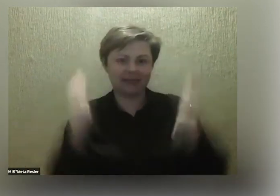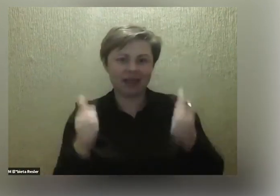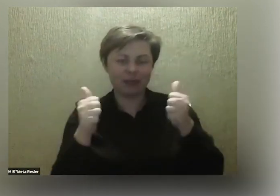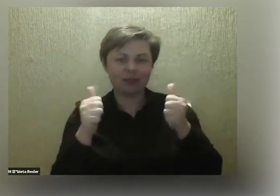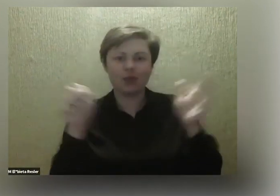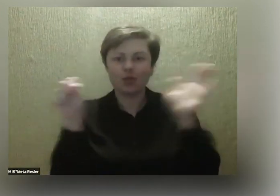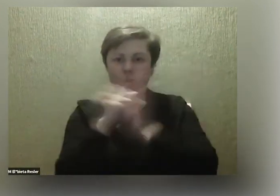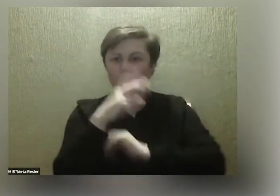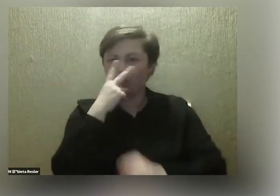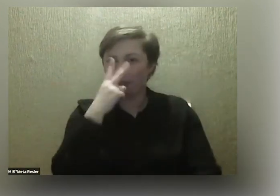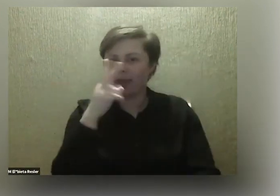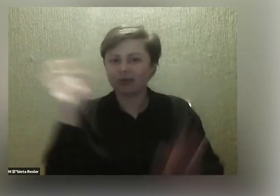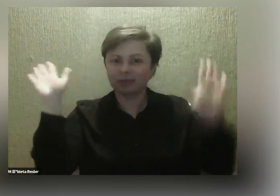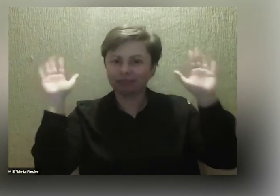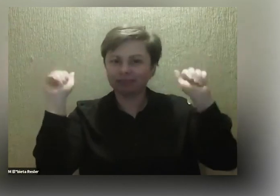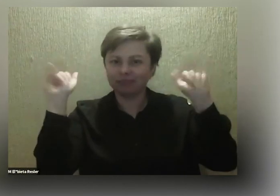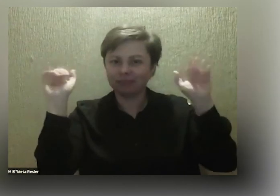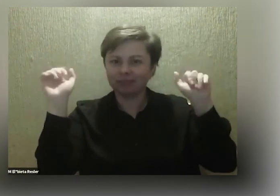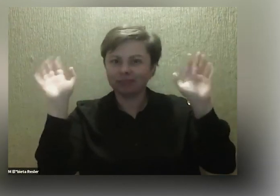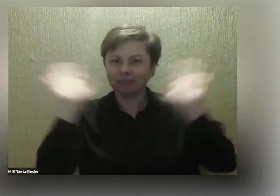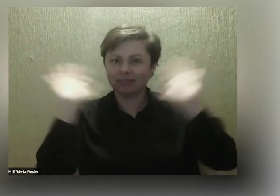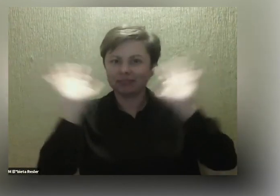jest. Do zobaczenia. Do usłyszenia. zobaczenia.